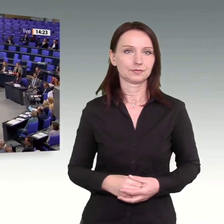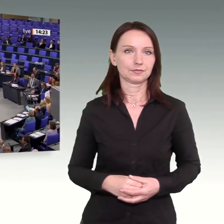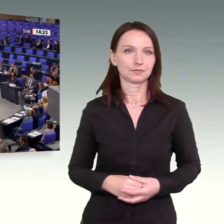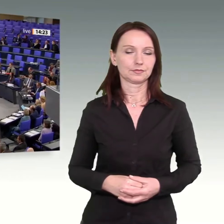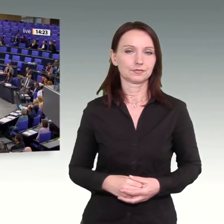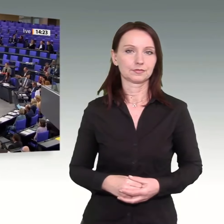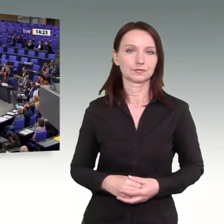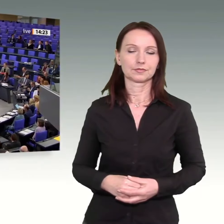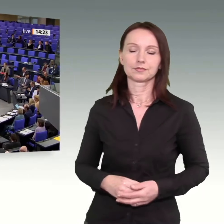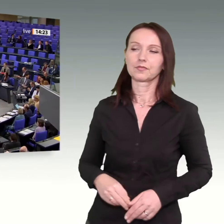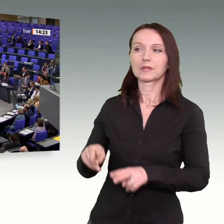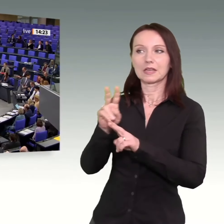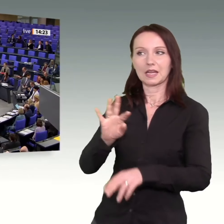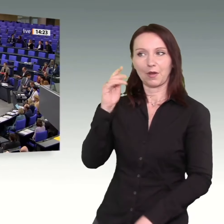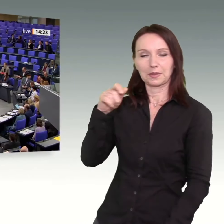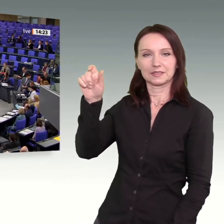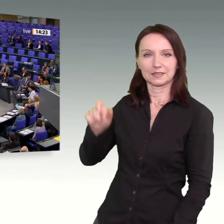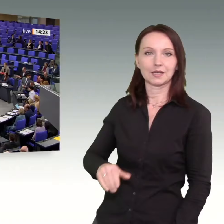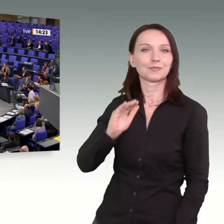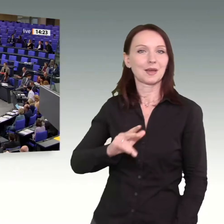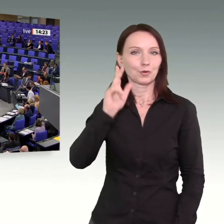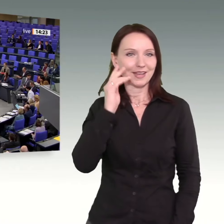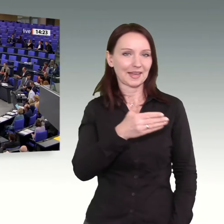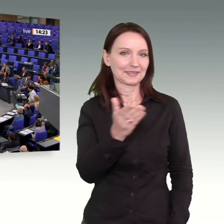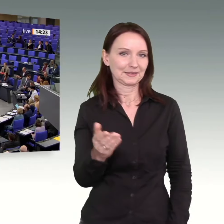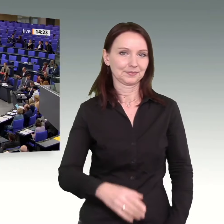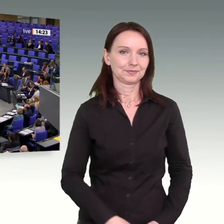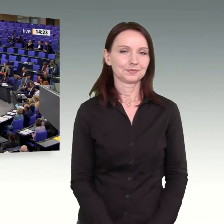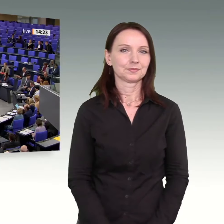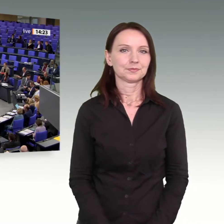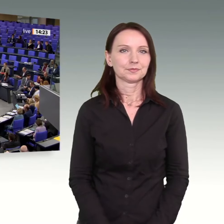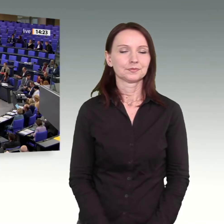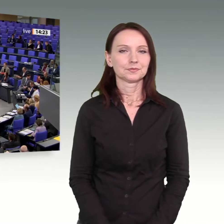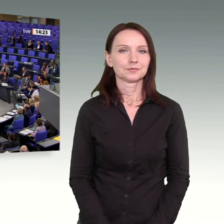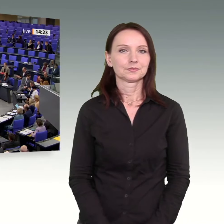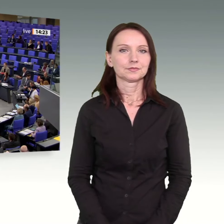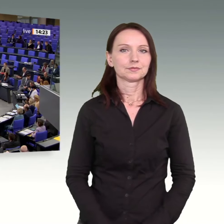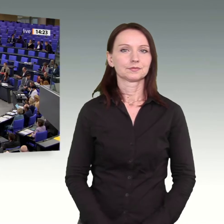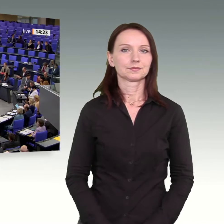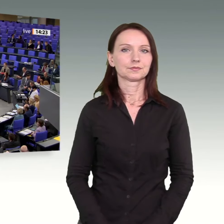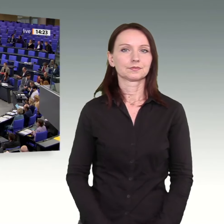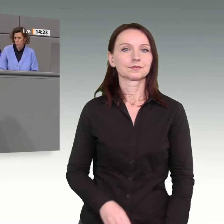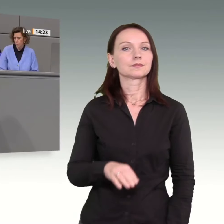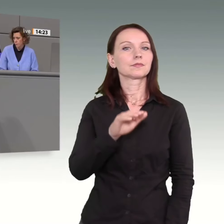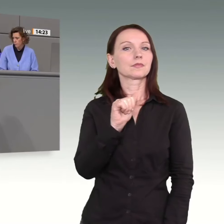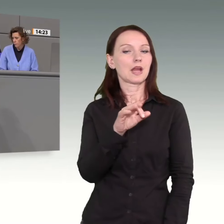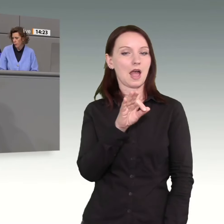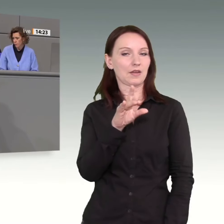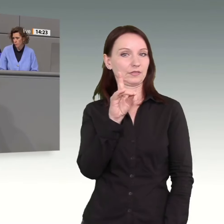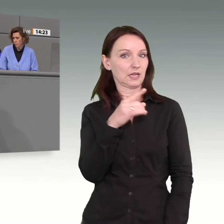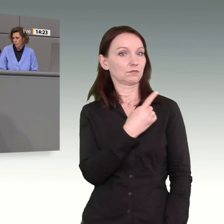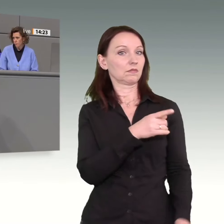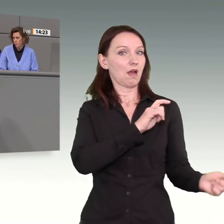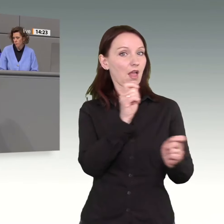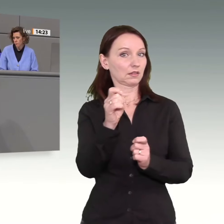Sehr geehrte Frau Präsidentin! Meine Damen und Herren! Die AfD hat einen Antrag geschrieben, und ich finde,